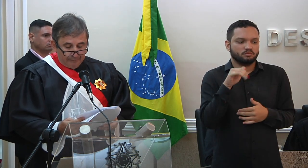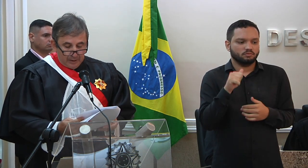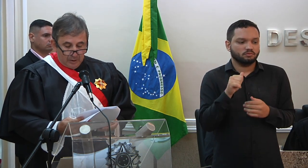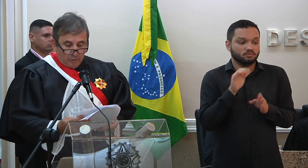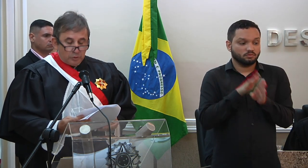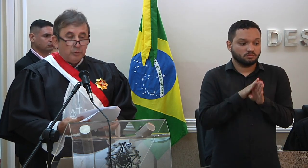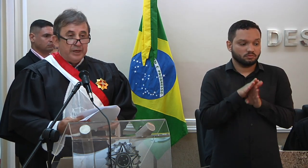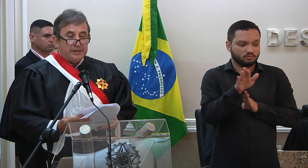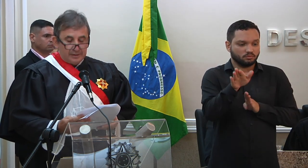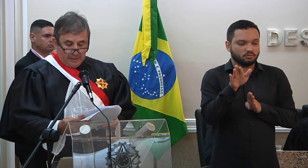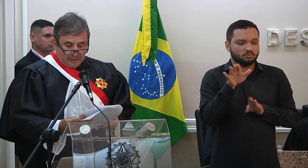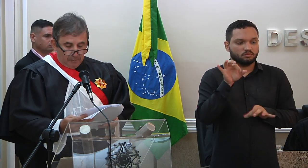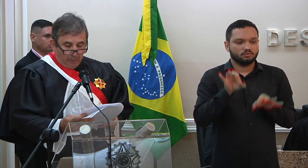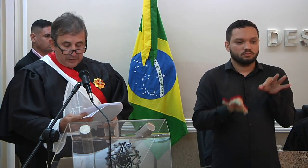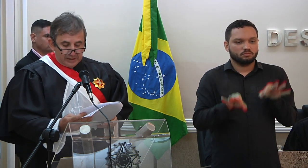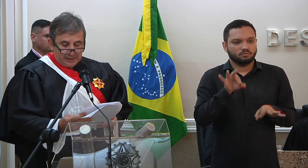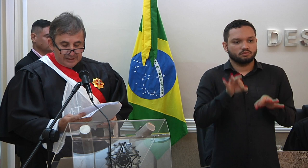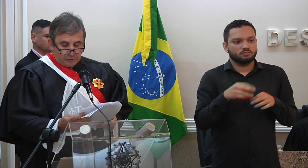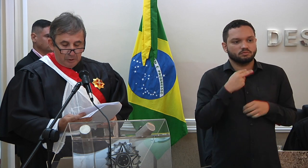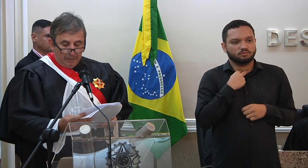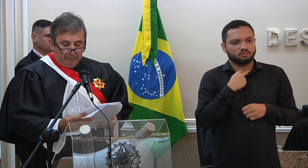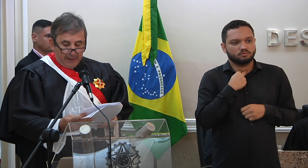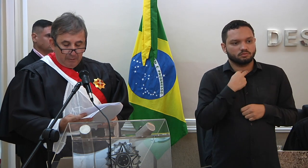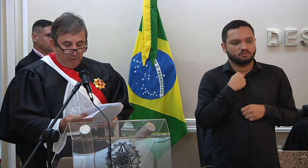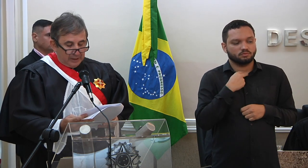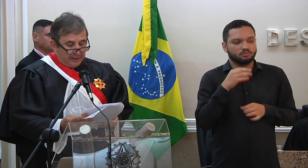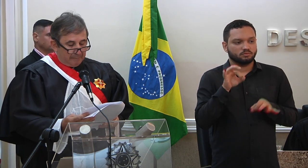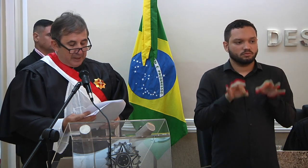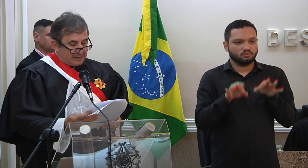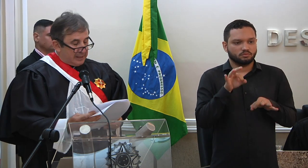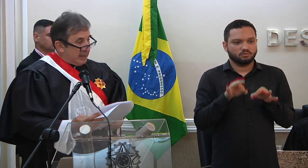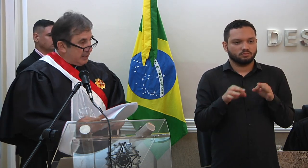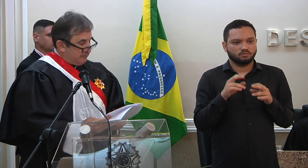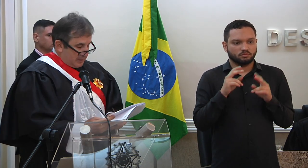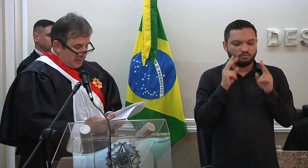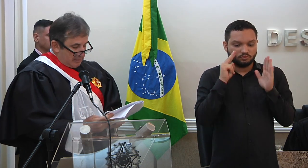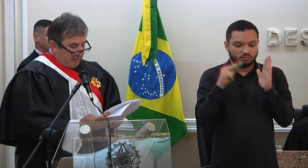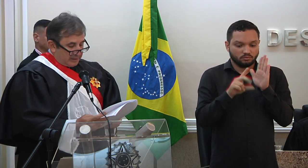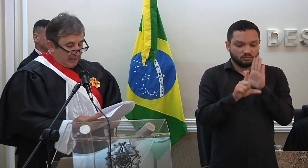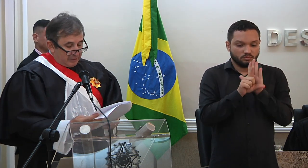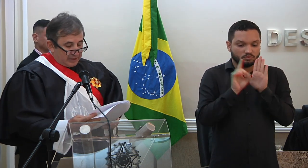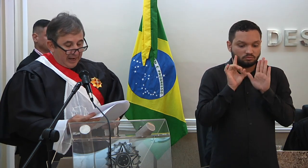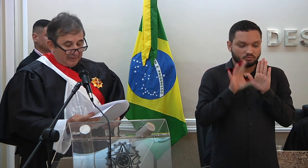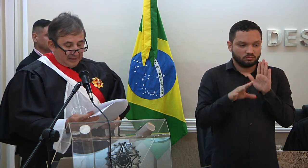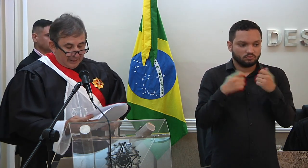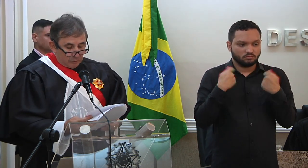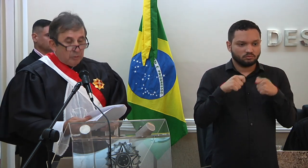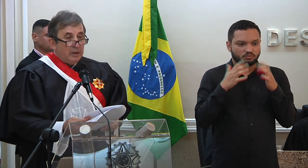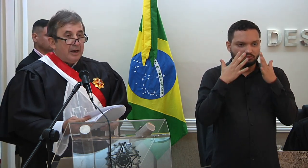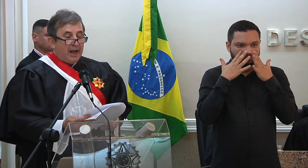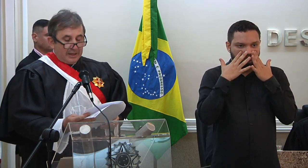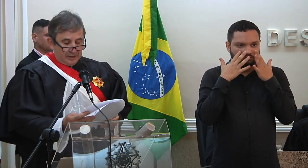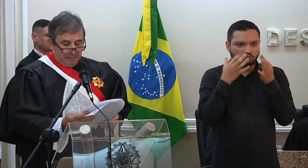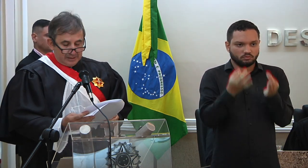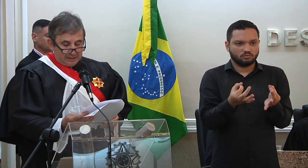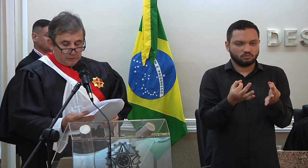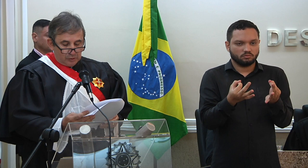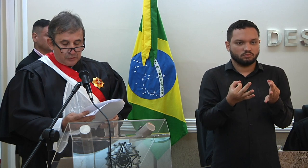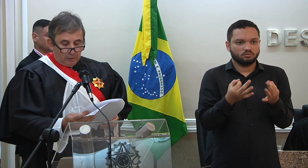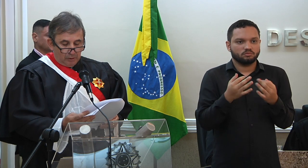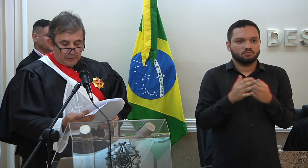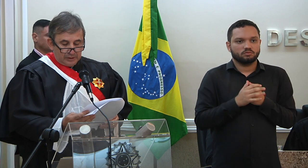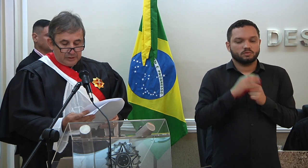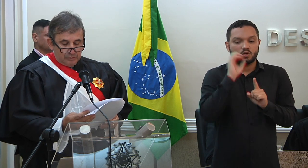recomendar, o juiz não pode exercer o seu papel olhando apenas a lei, mas deve estar atento à